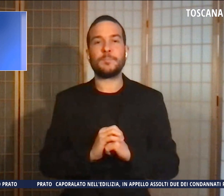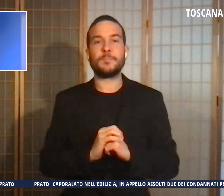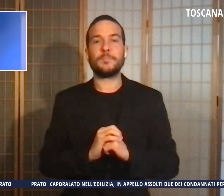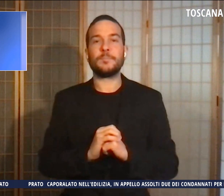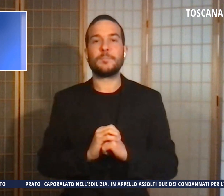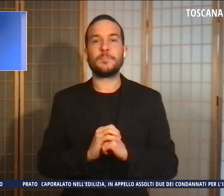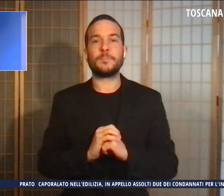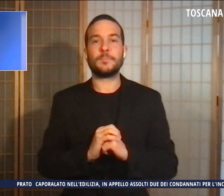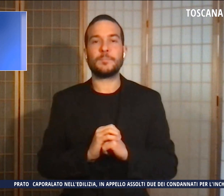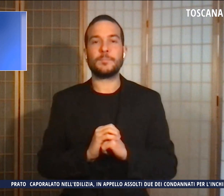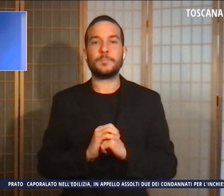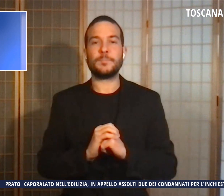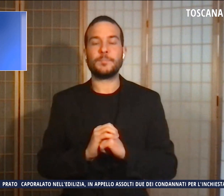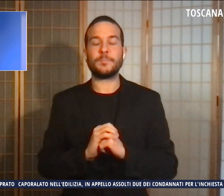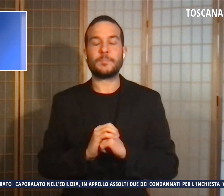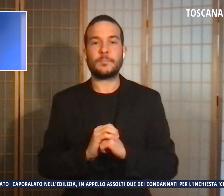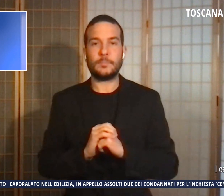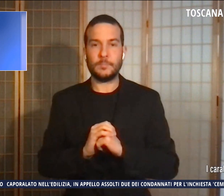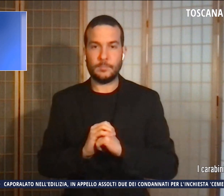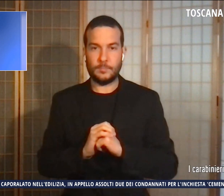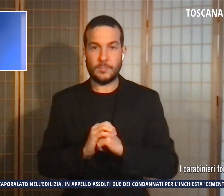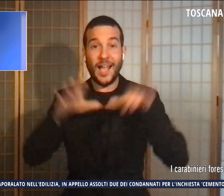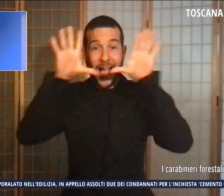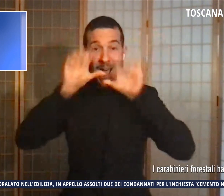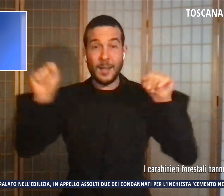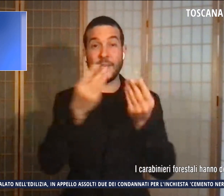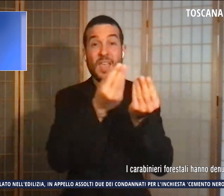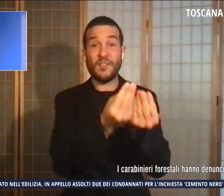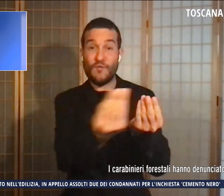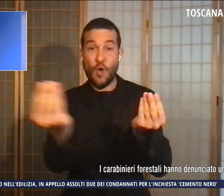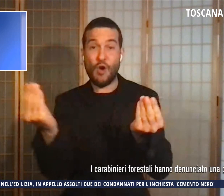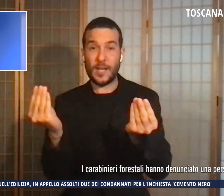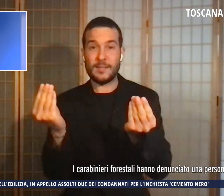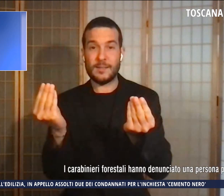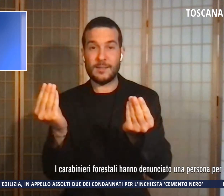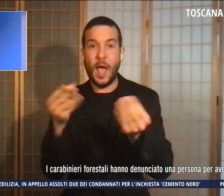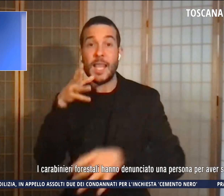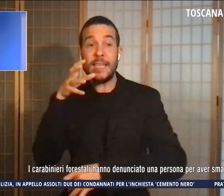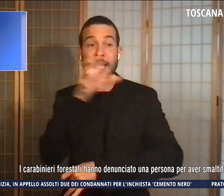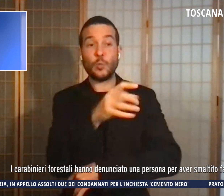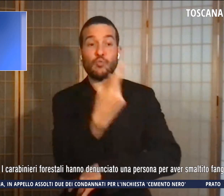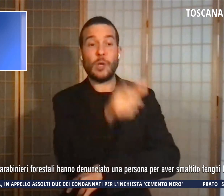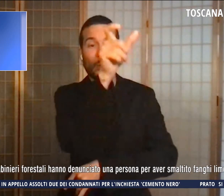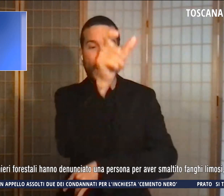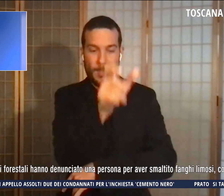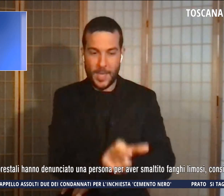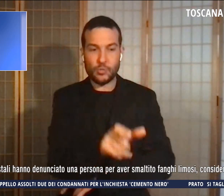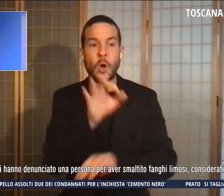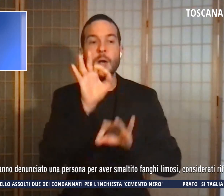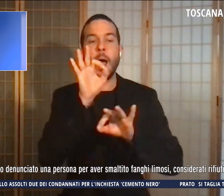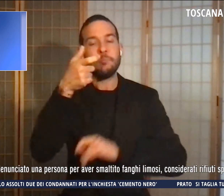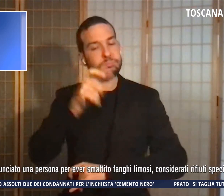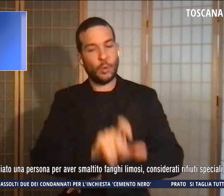I carabinieri forestali hanno denunciato una persona per aver smaltito